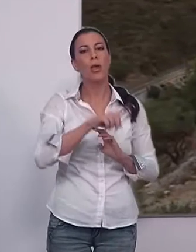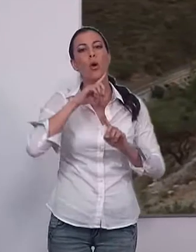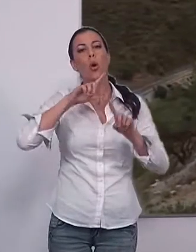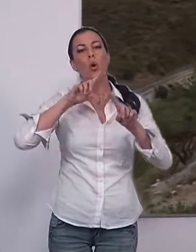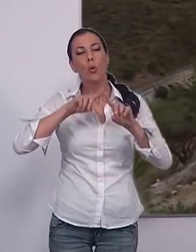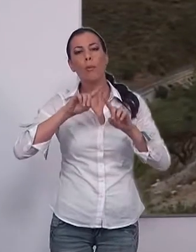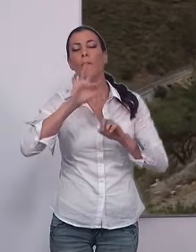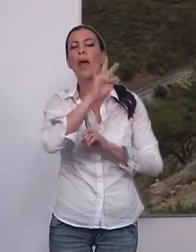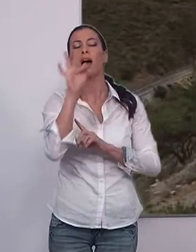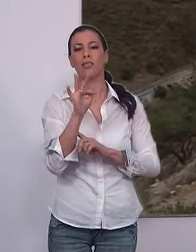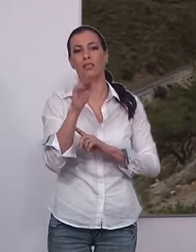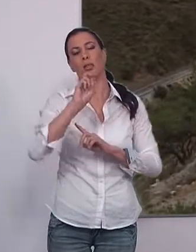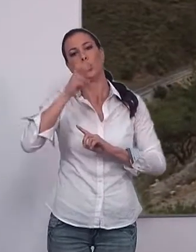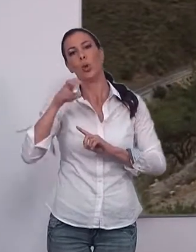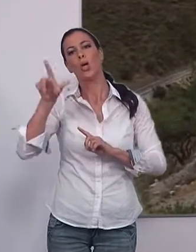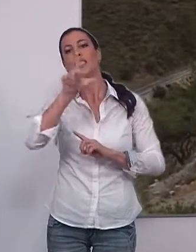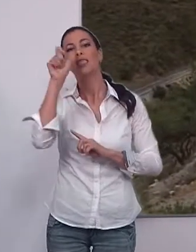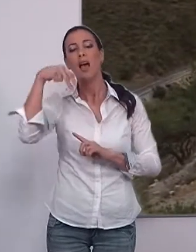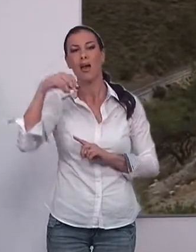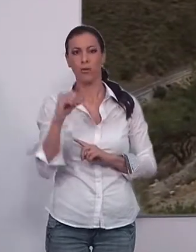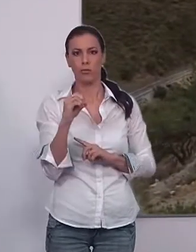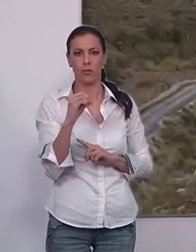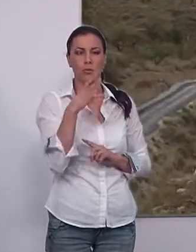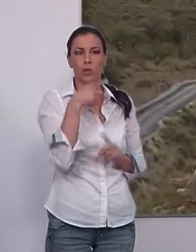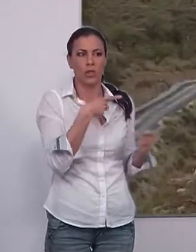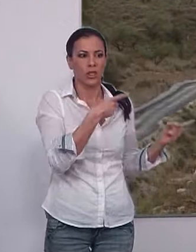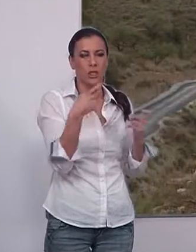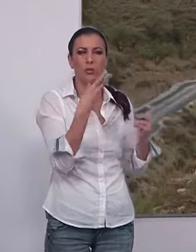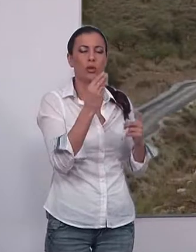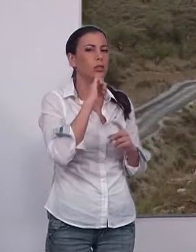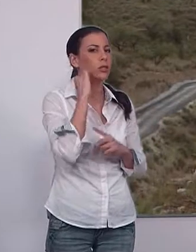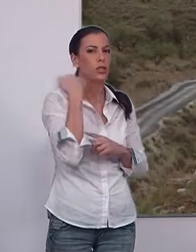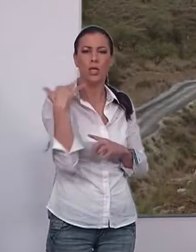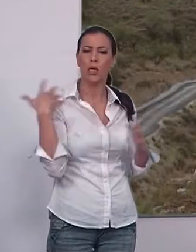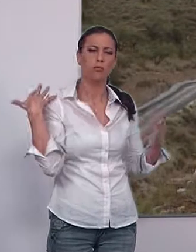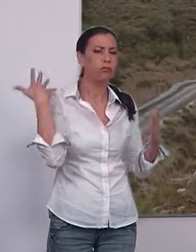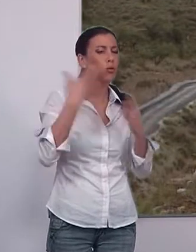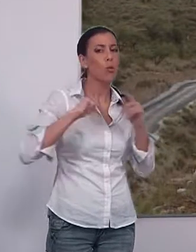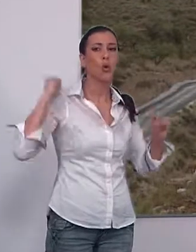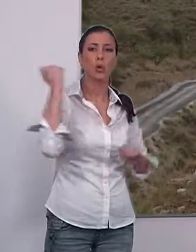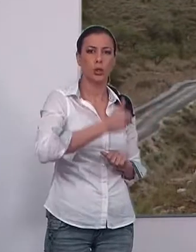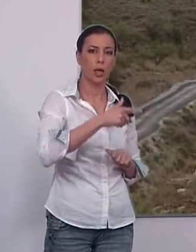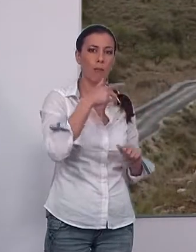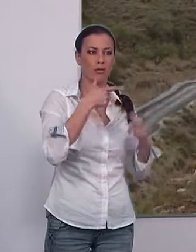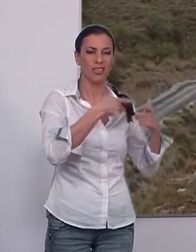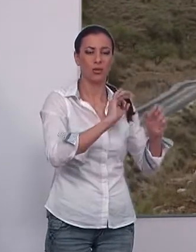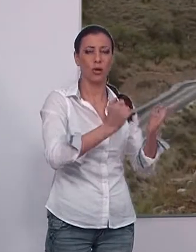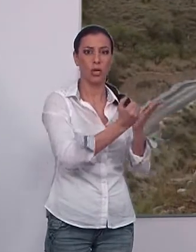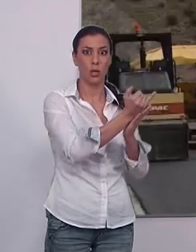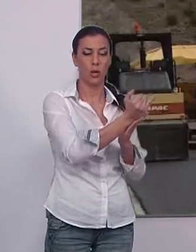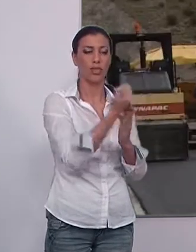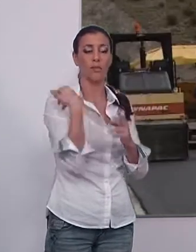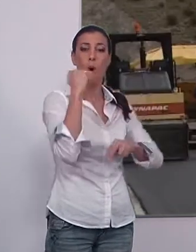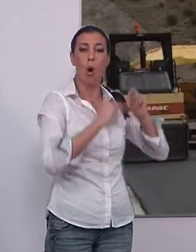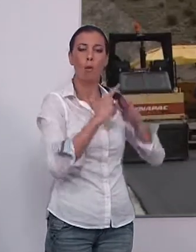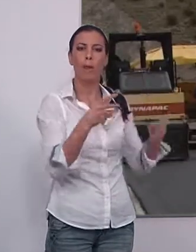el llano del Magistral. La actuación dará respuesta a la reivindicación histórica del sector agrícola.